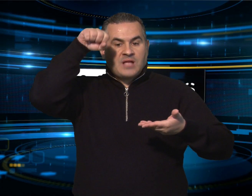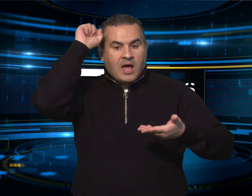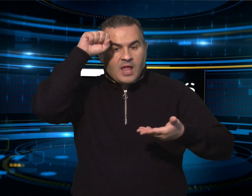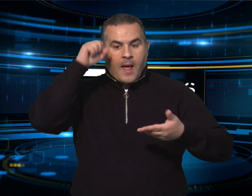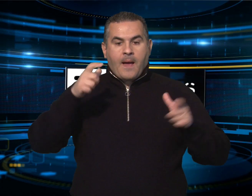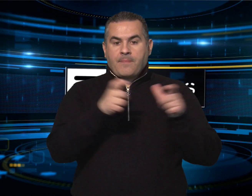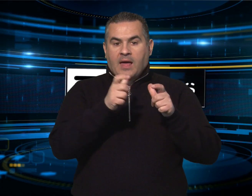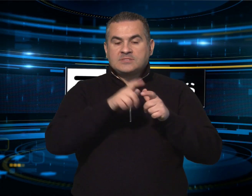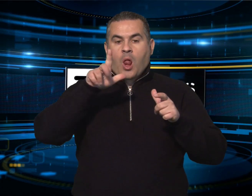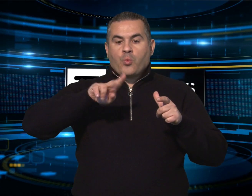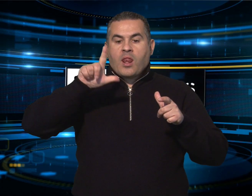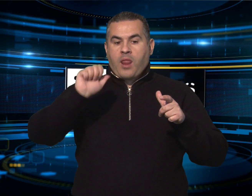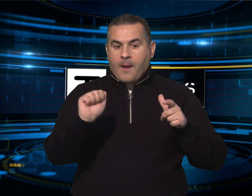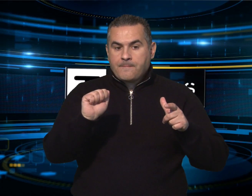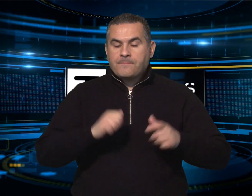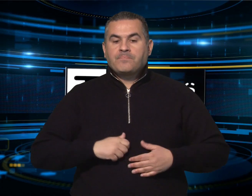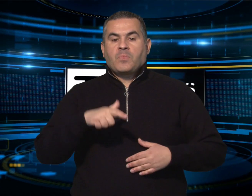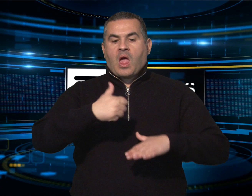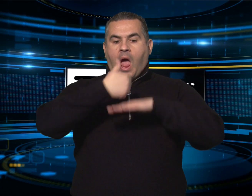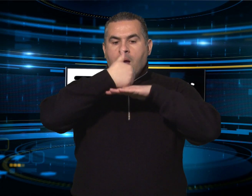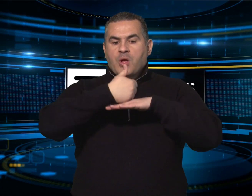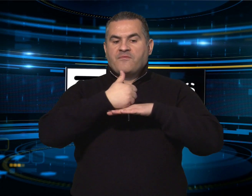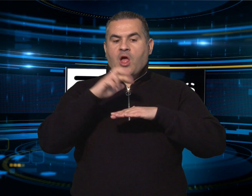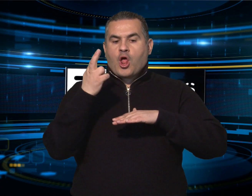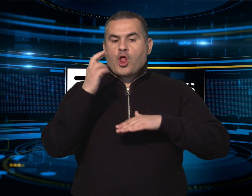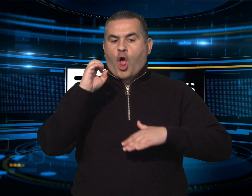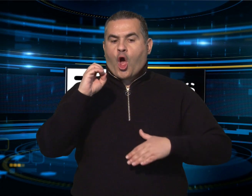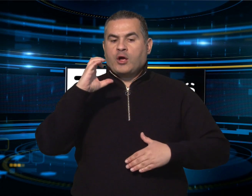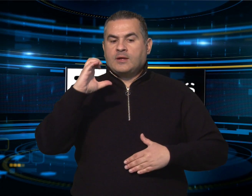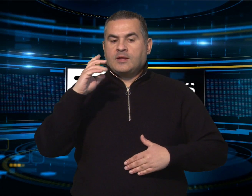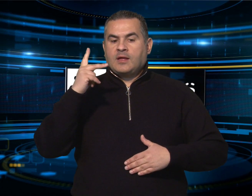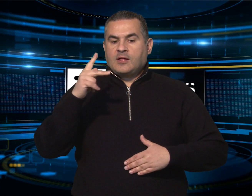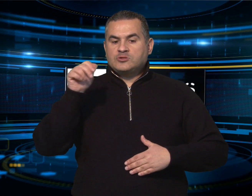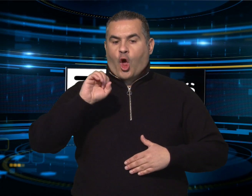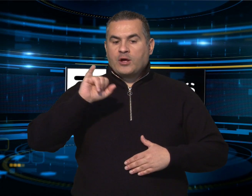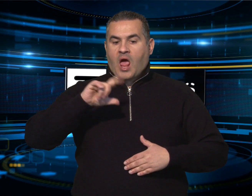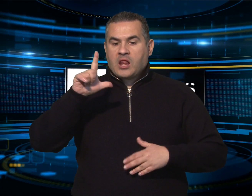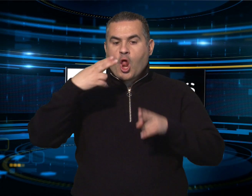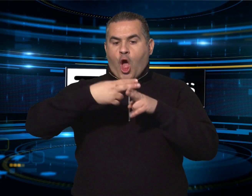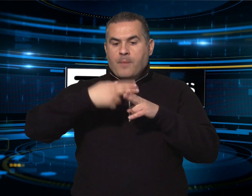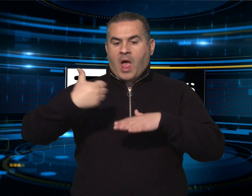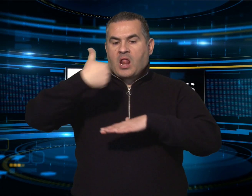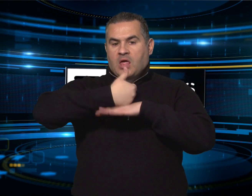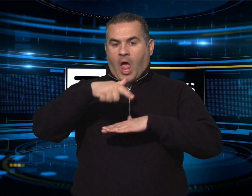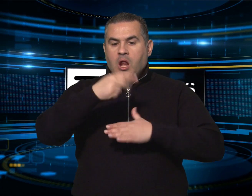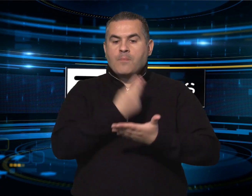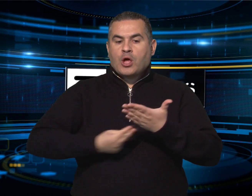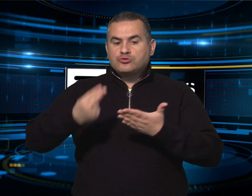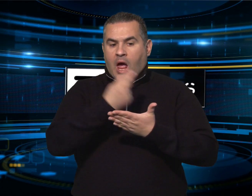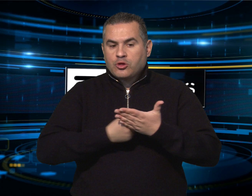I risultati dello studio di fattibilità, che dovrebbe essere completato in 18 mesi, saranno fondamentali per la candidatura italiana. Trata la